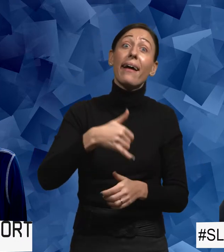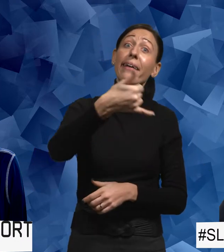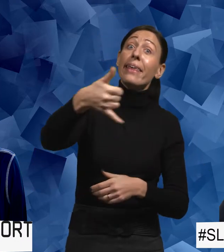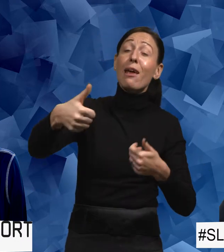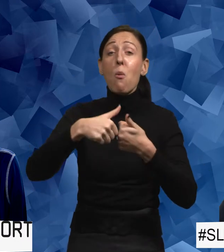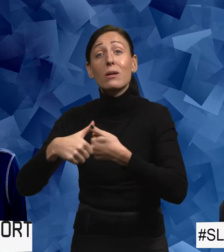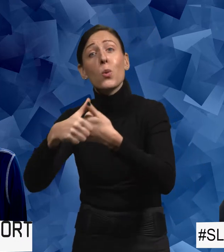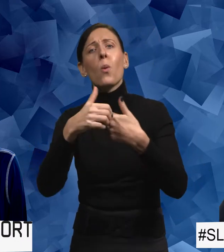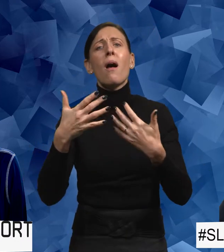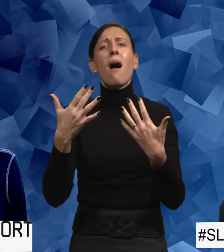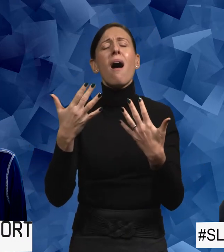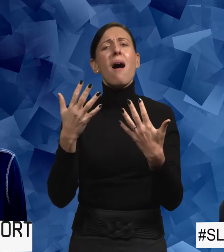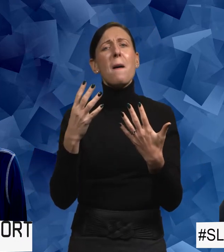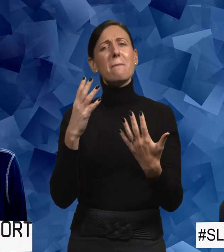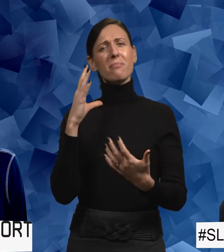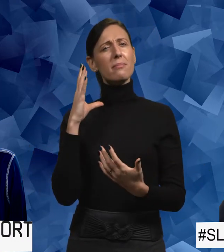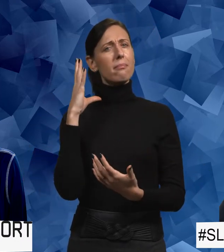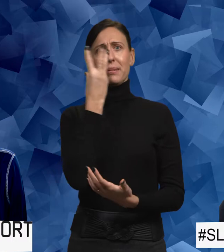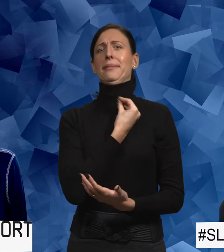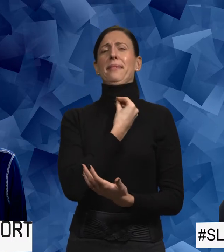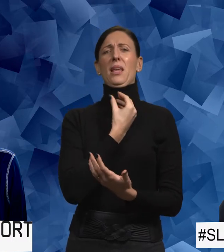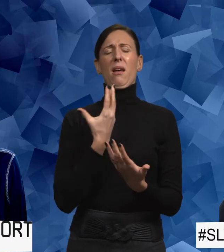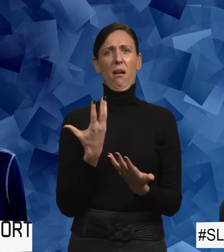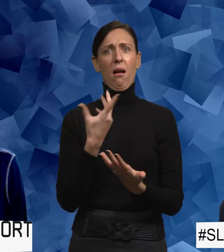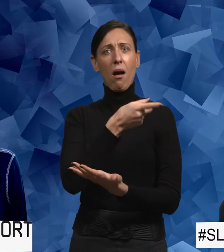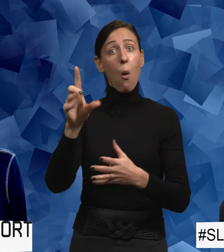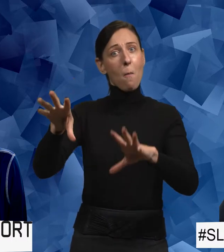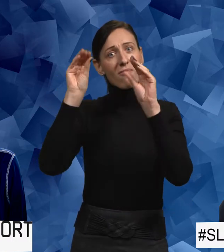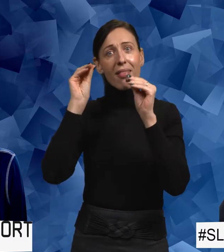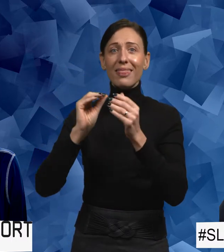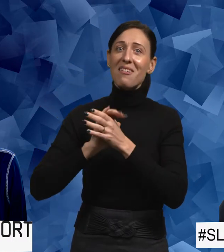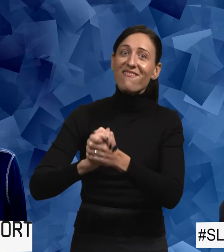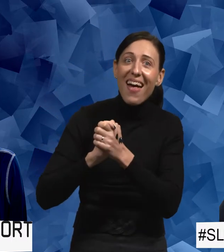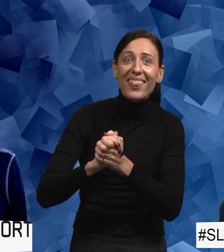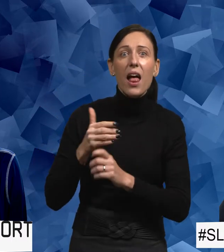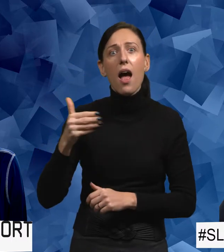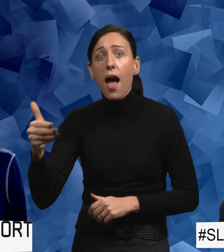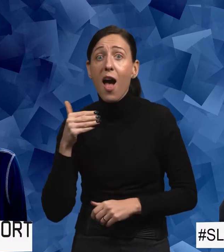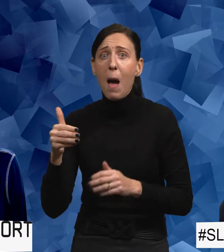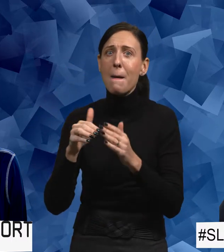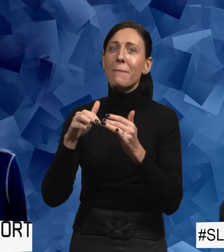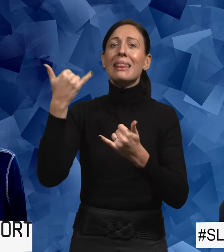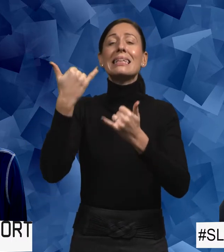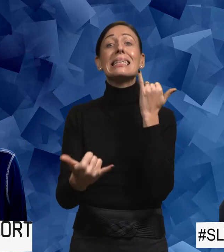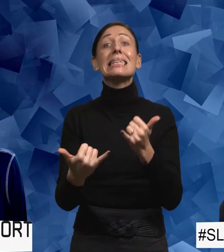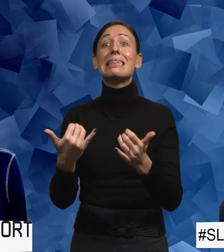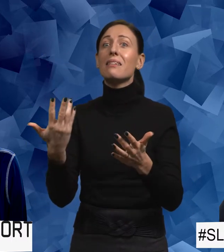organisationerna och besvikelsen över att de som de ändå har uppfattat som vänner till syvende och sist,